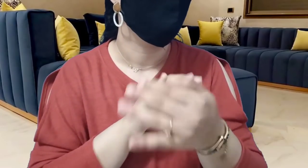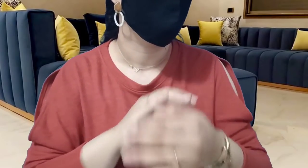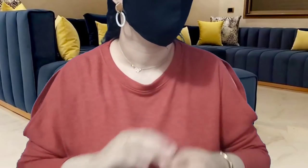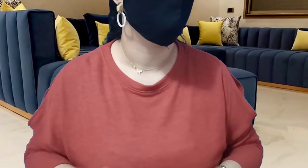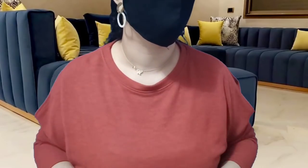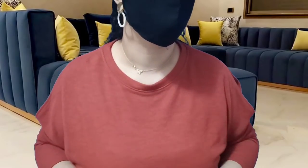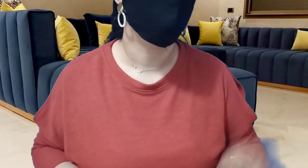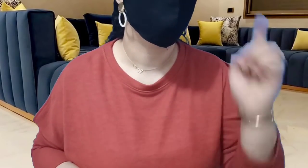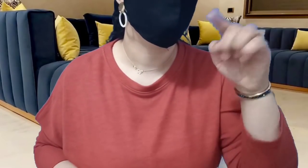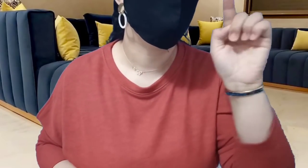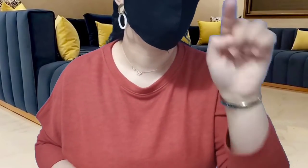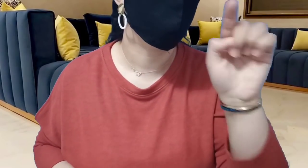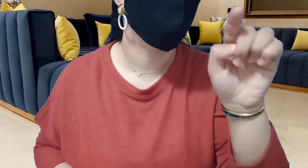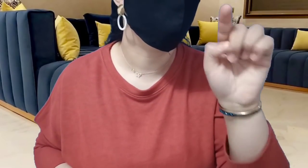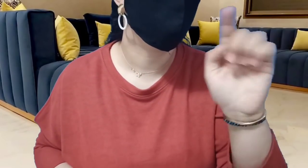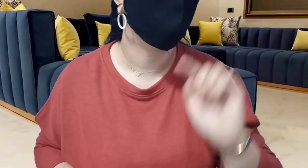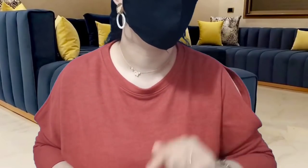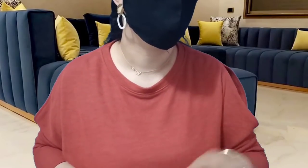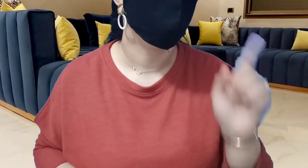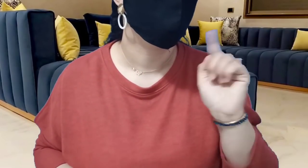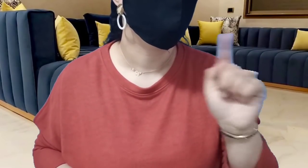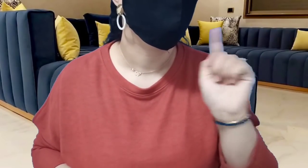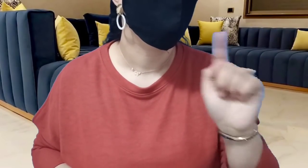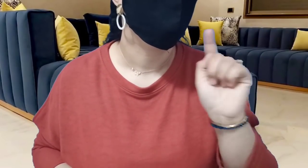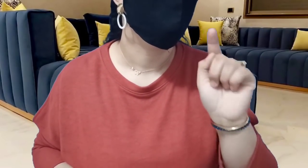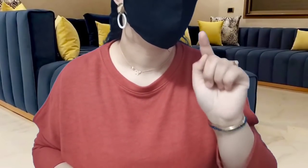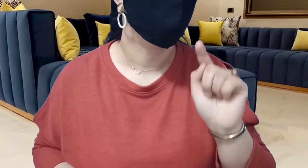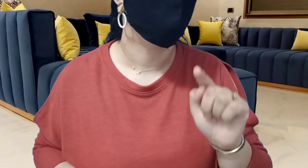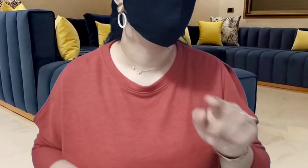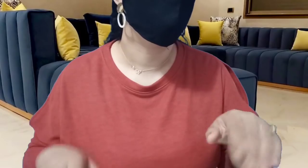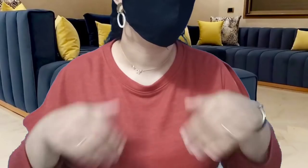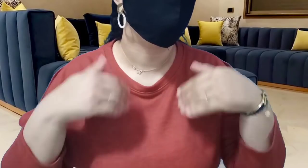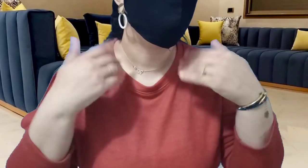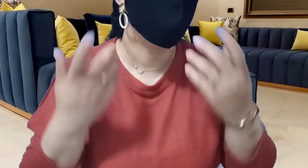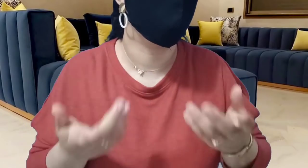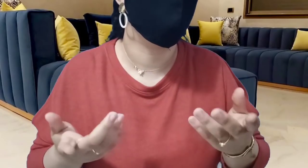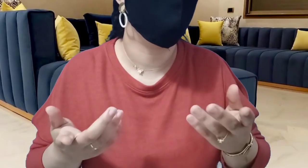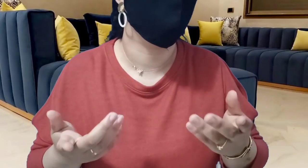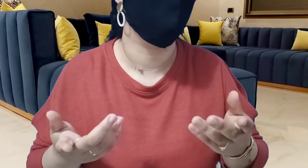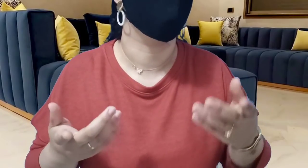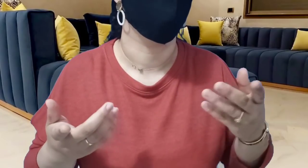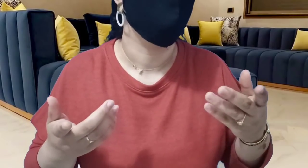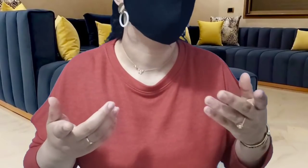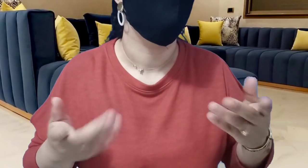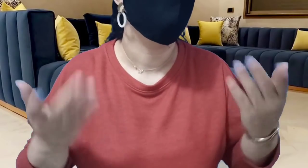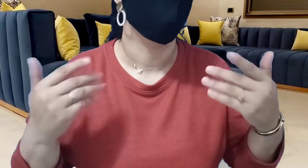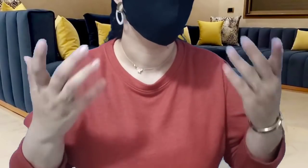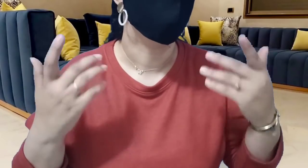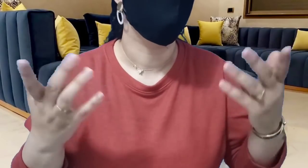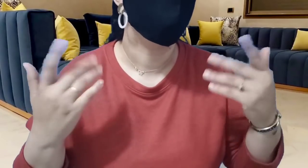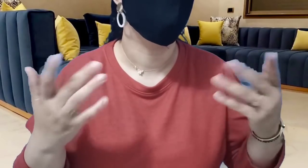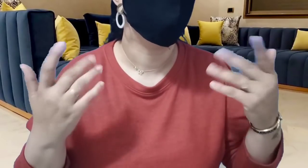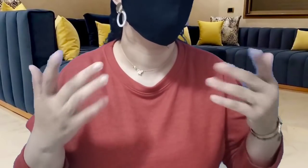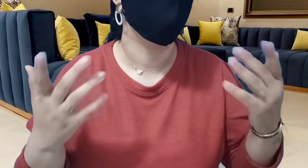المره انت من هاد النوع اللي كيدير لابس وتعاونه المره تحوفر معاه وتبات معاه في الجوع